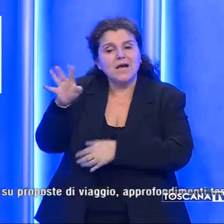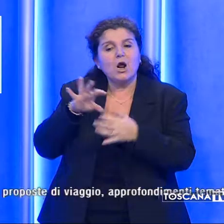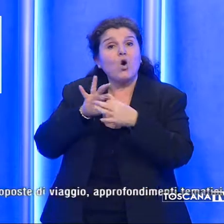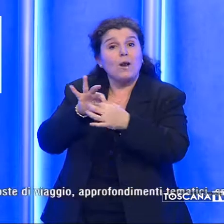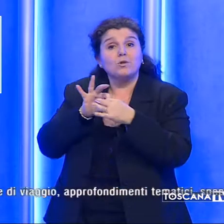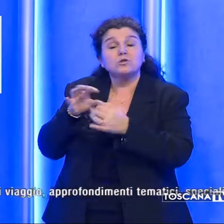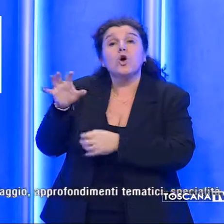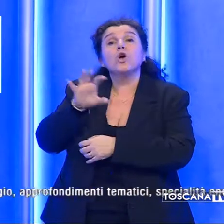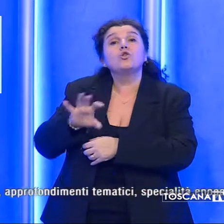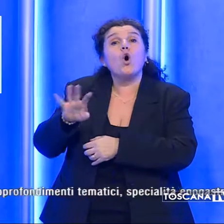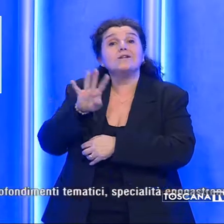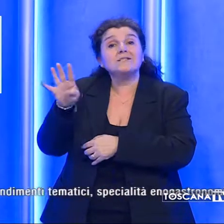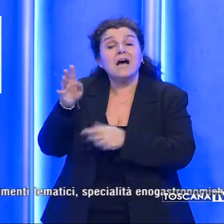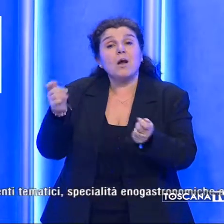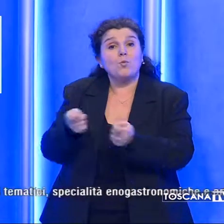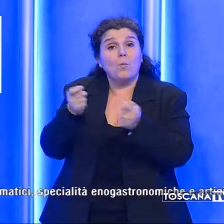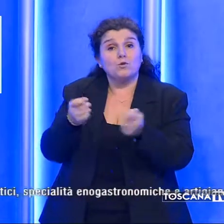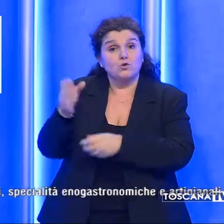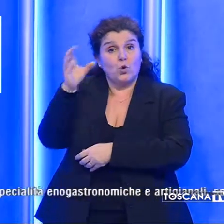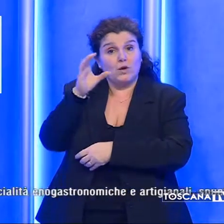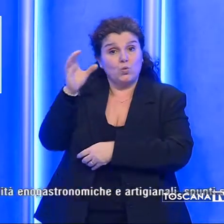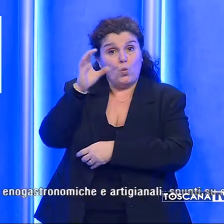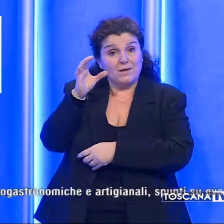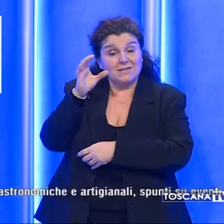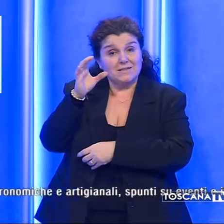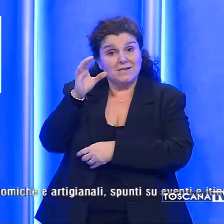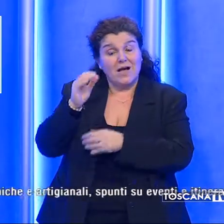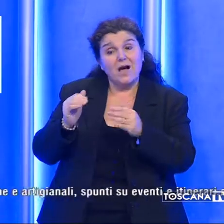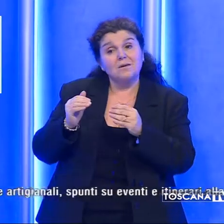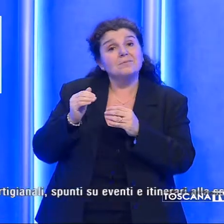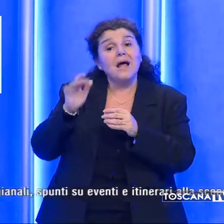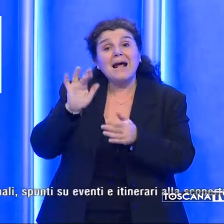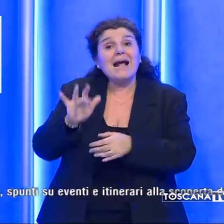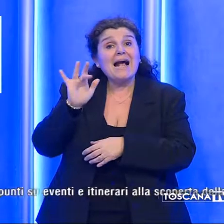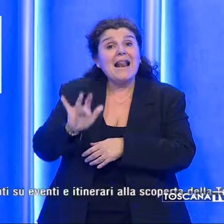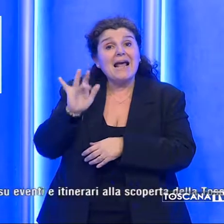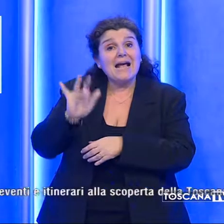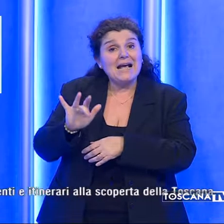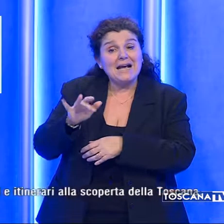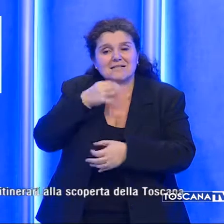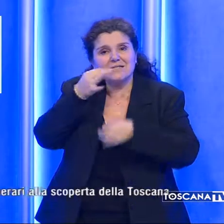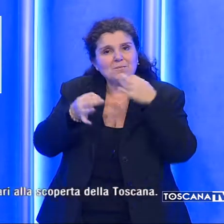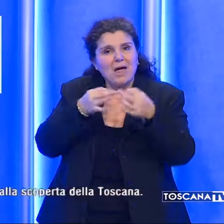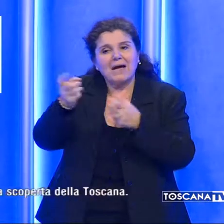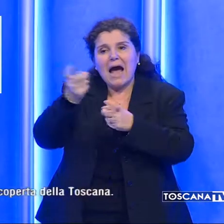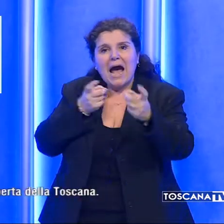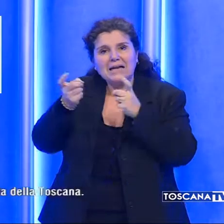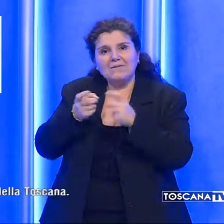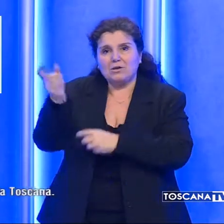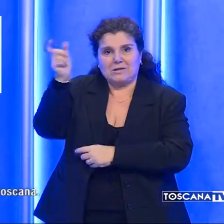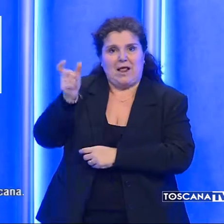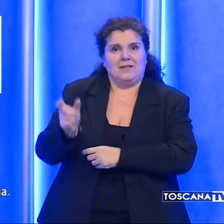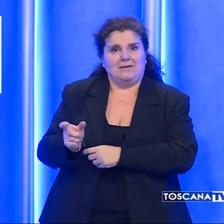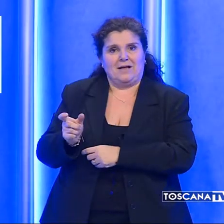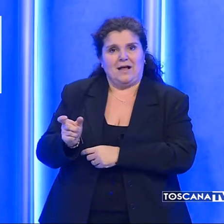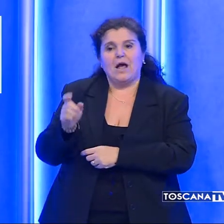Toscana Promozione Turistica. La maggior parte dei clic, spiega una nota, arrivano dall'Italia,